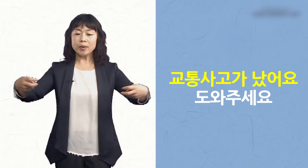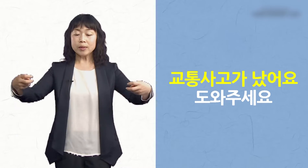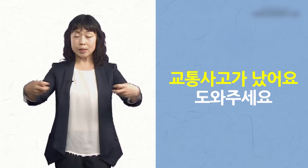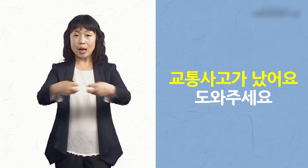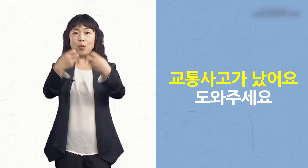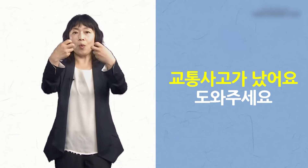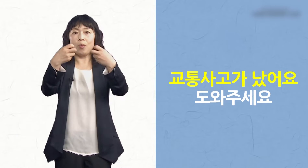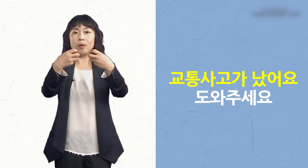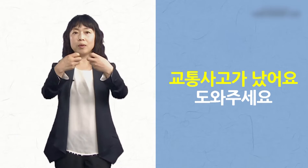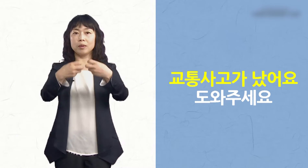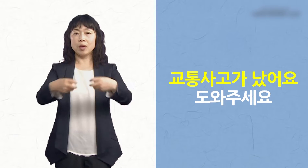사고